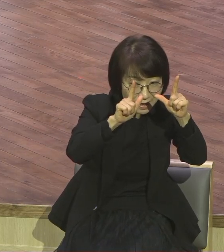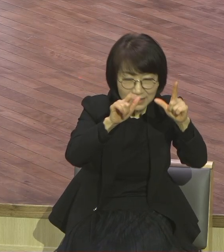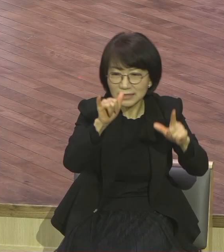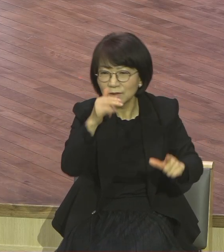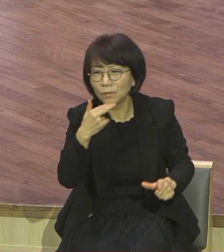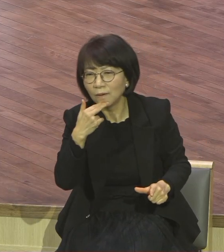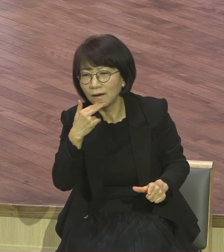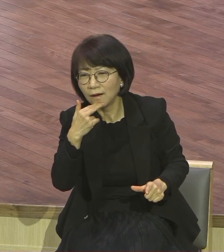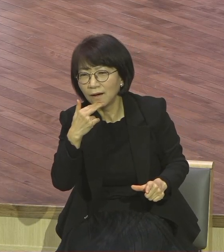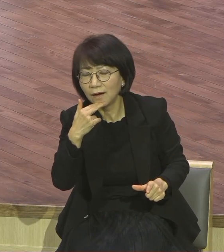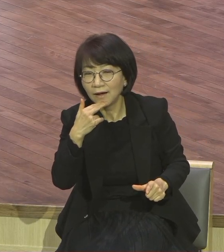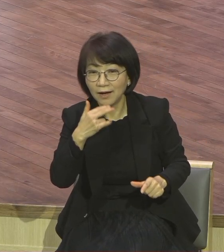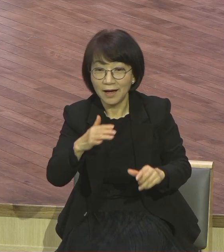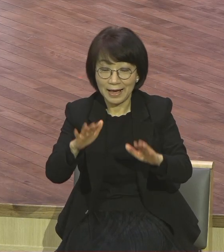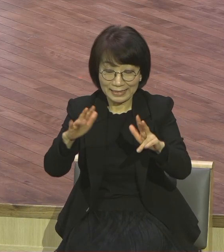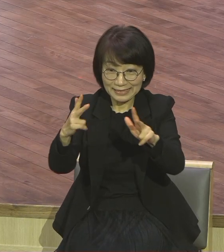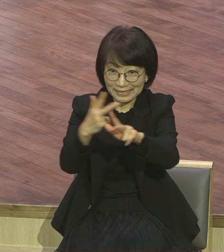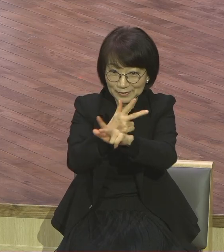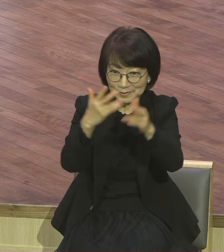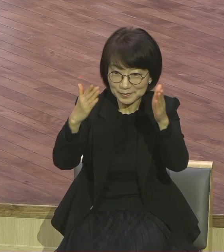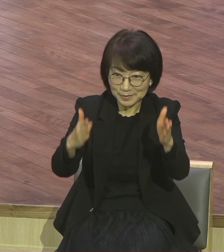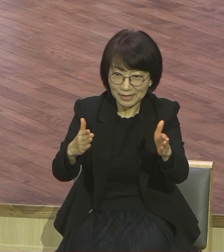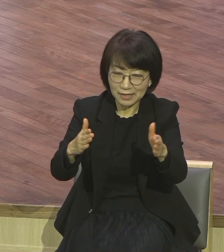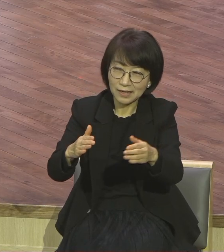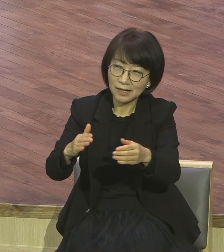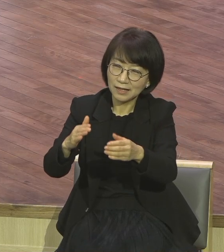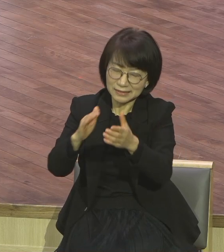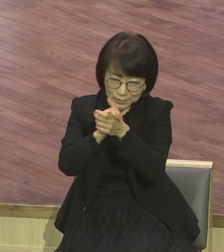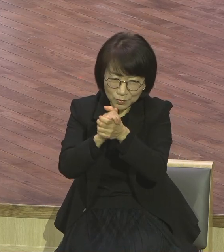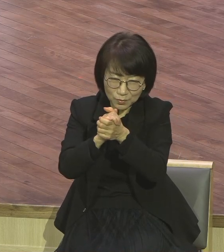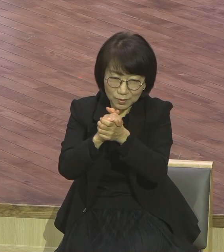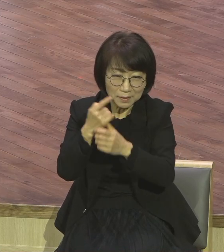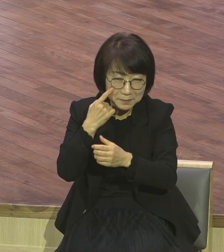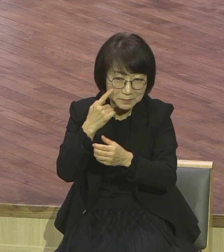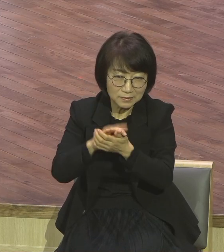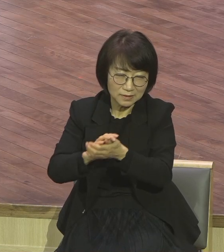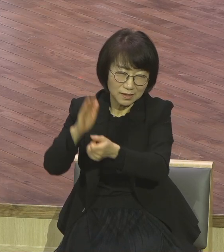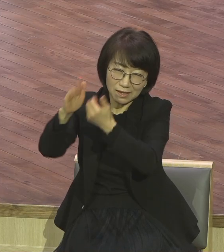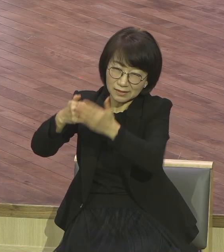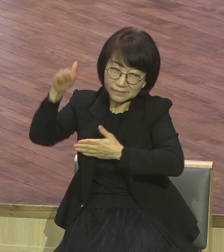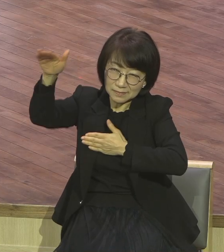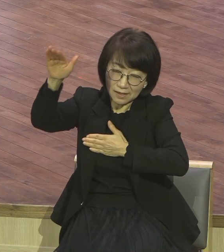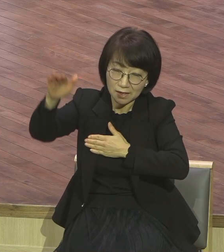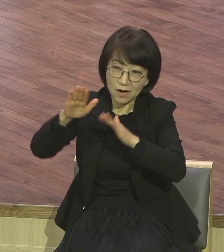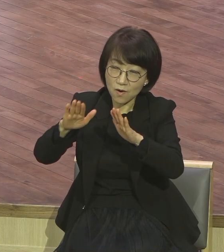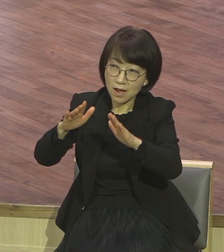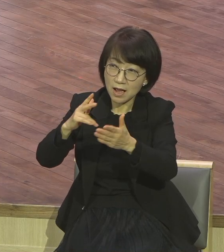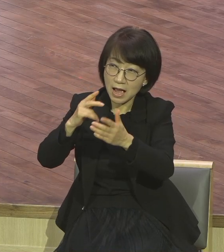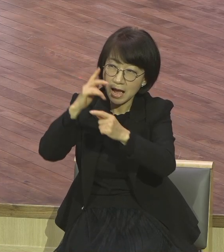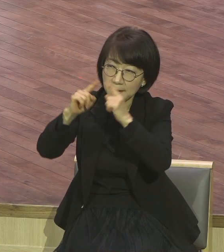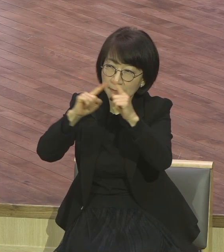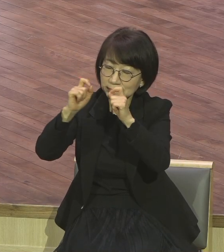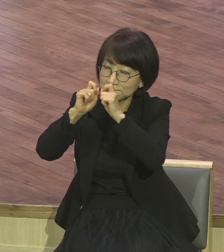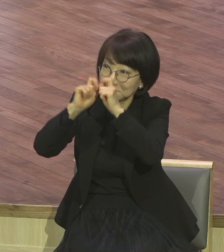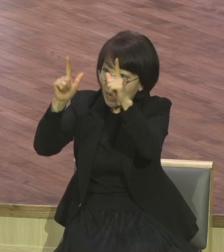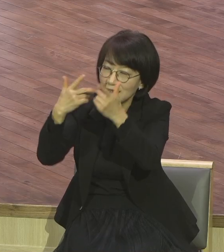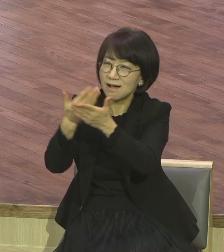주 안에 하나님, 하나님을 좀 깨닫게 해주세요. 말씀을 깨닫게 해주세요. 찬양을 깨닫게 해주세요.